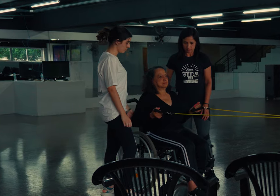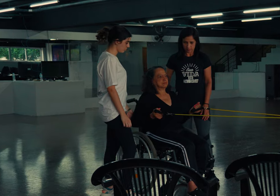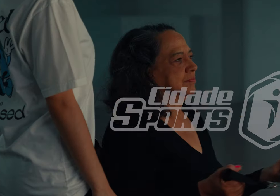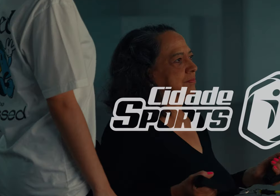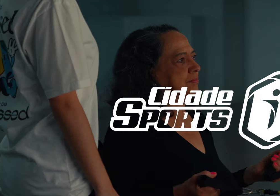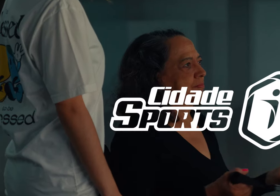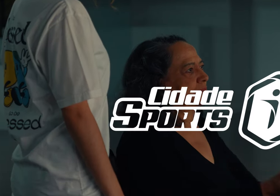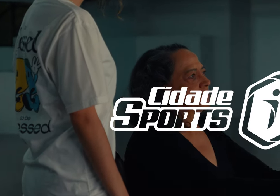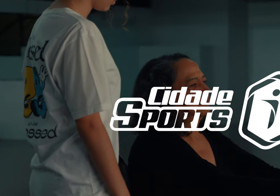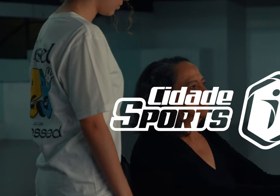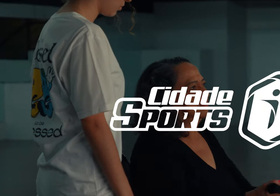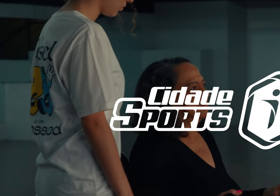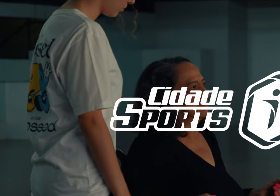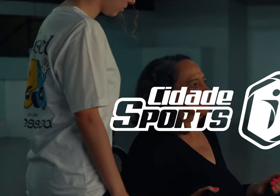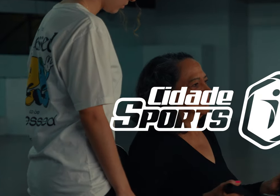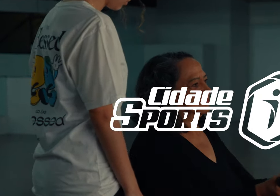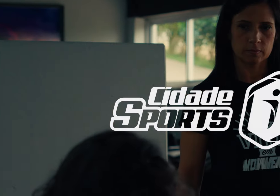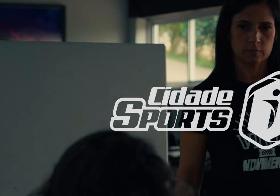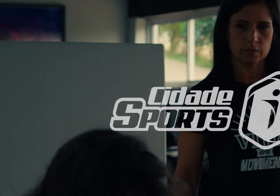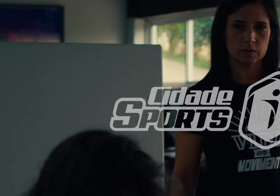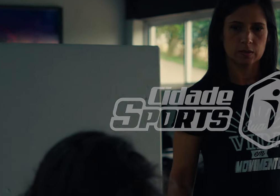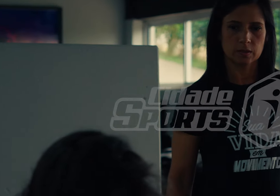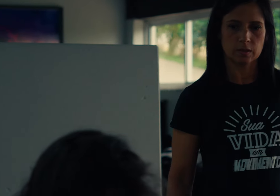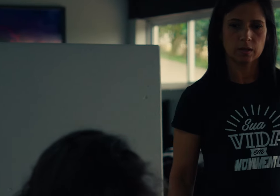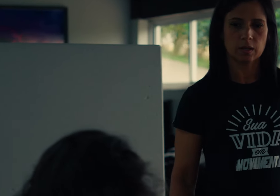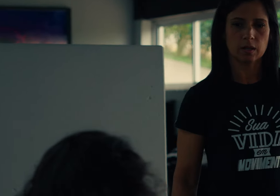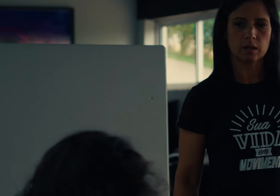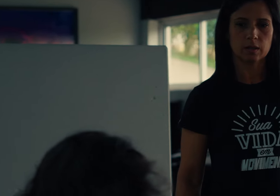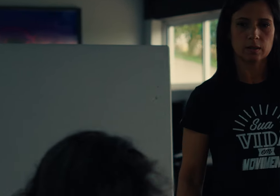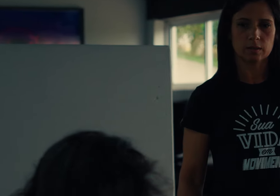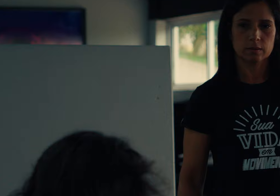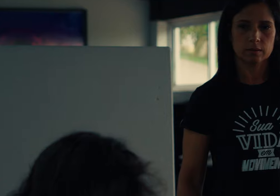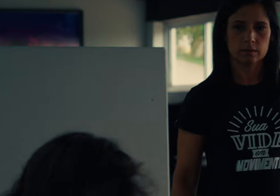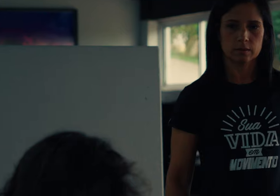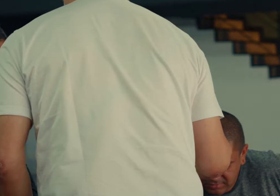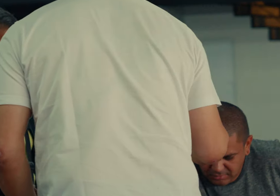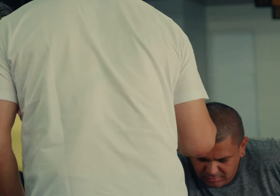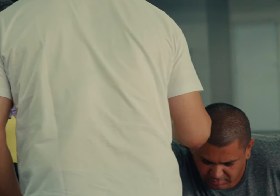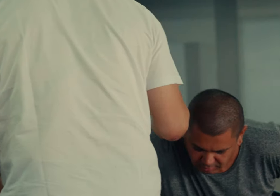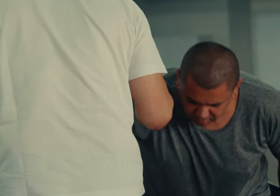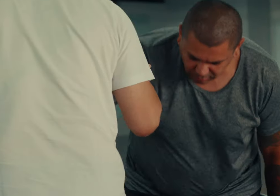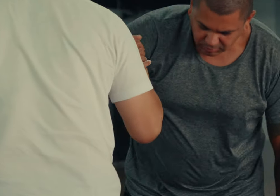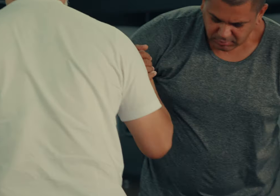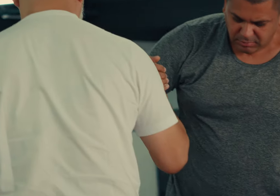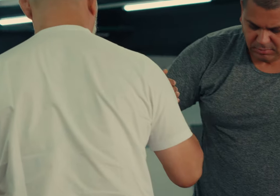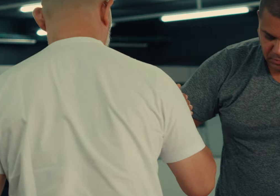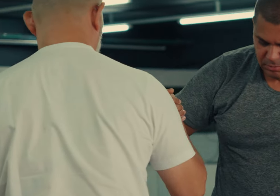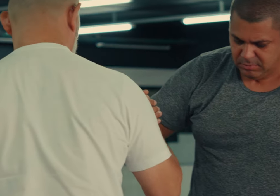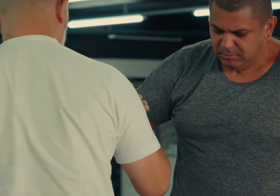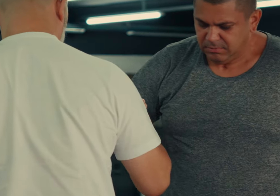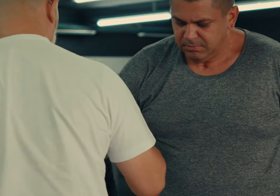pelo Cidade Esporte, que está ampliando a atuação para que haja inclusão em todas as modalidades